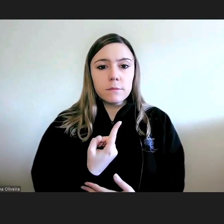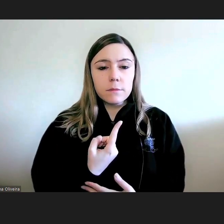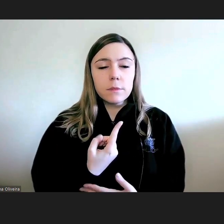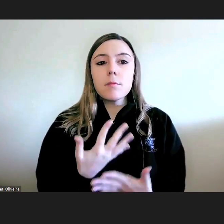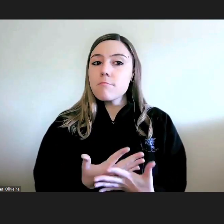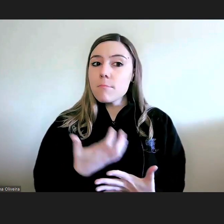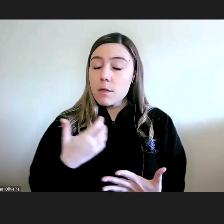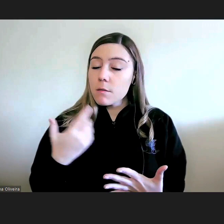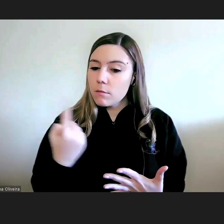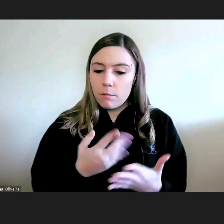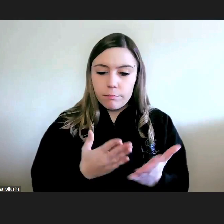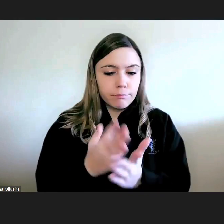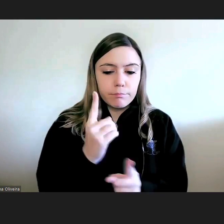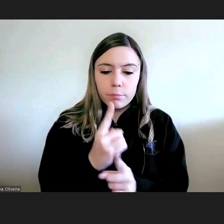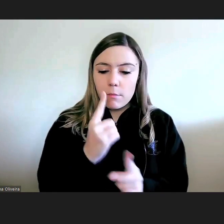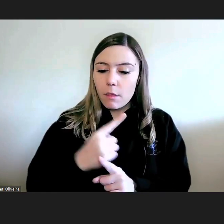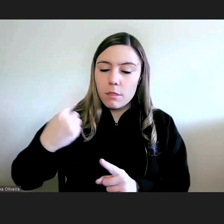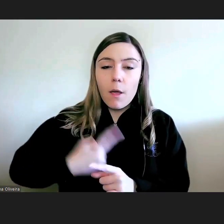sublinhar porque não há como